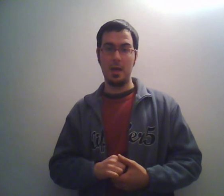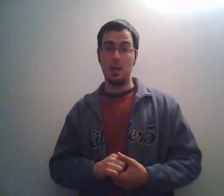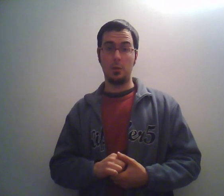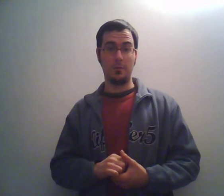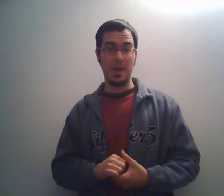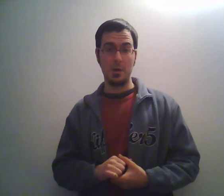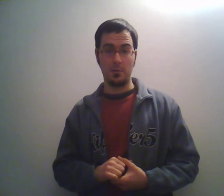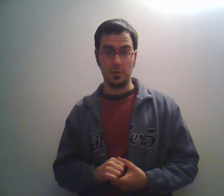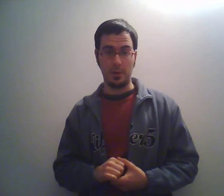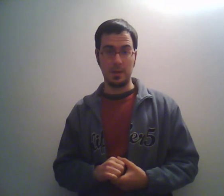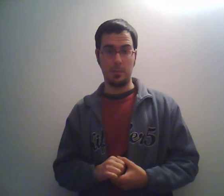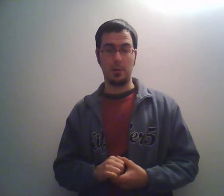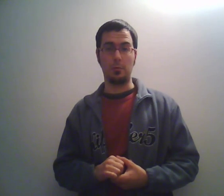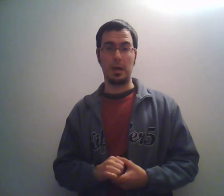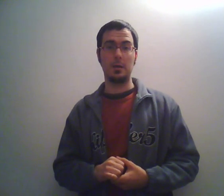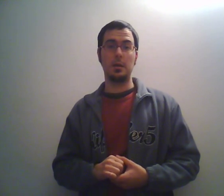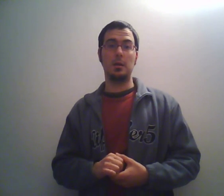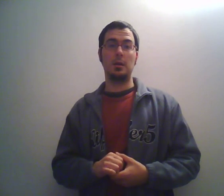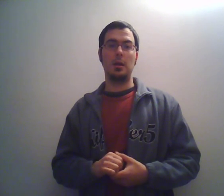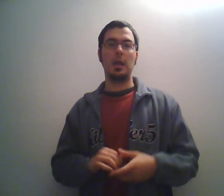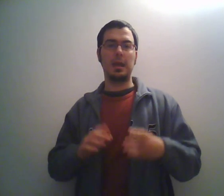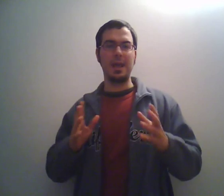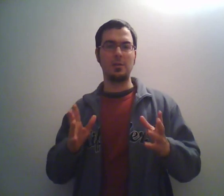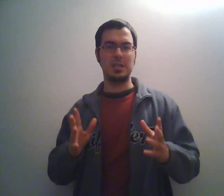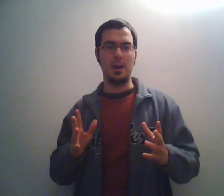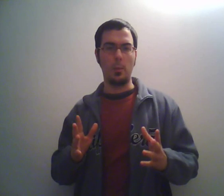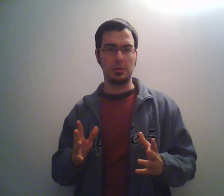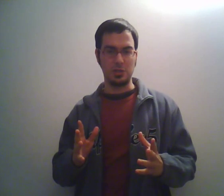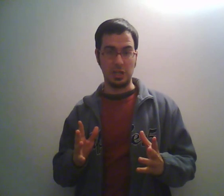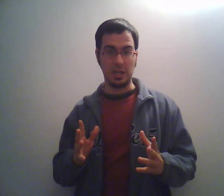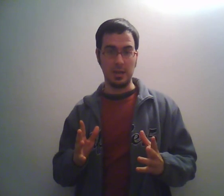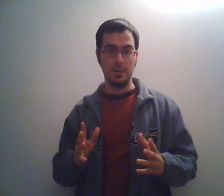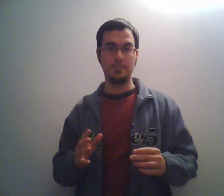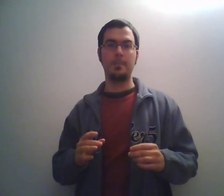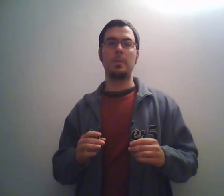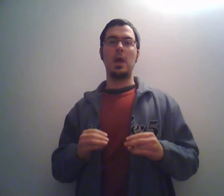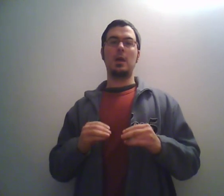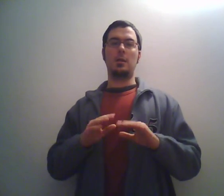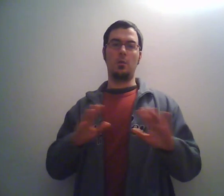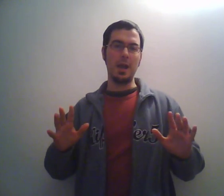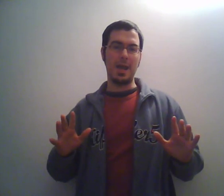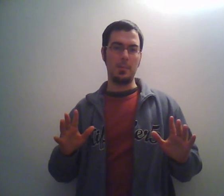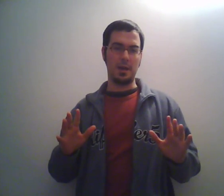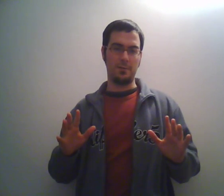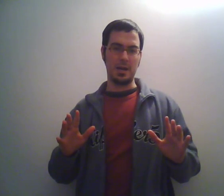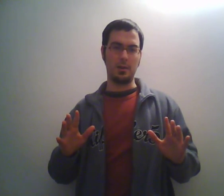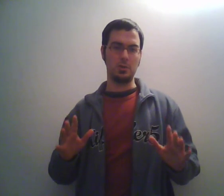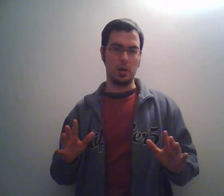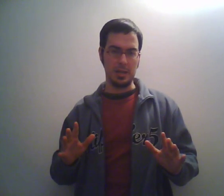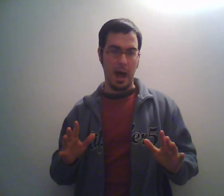non vi abbiano fatto prendere paura. Che cos'è Robot Chicken? Nulla che abbia a che fare quei giochi di